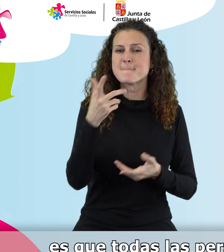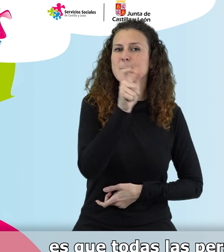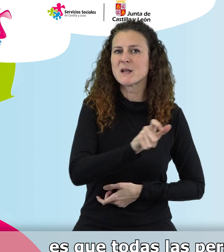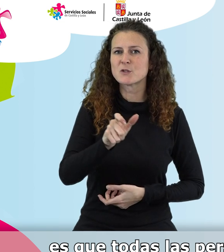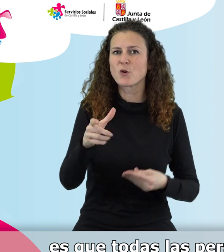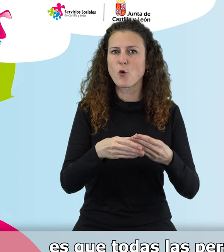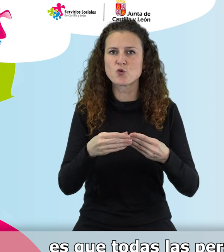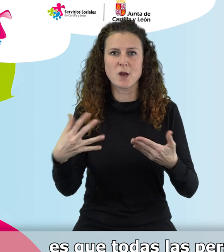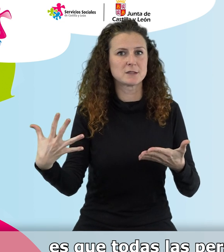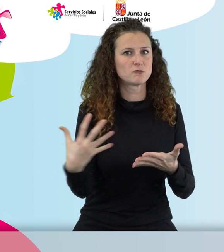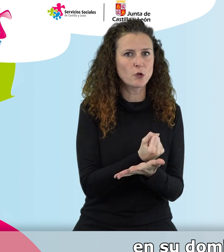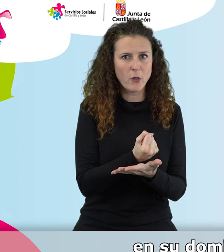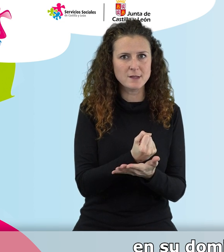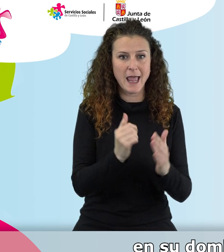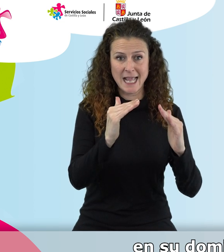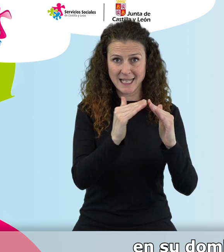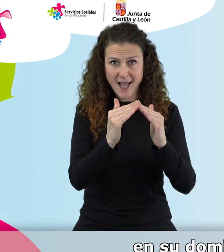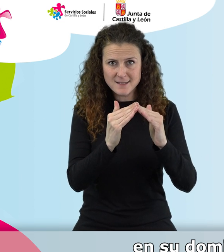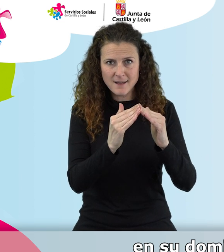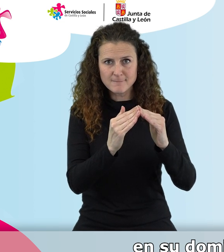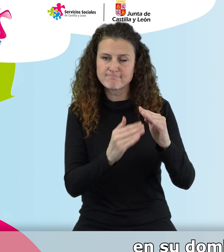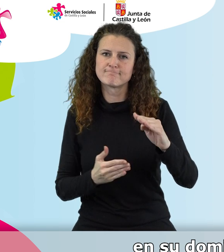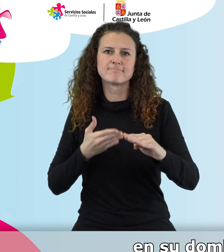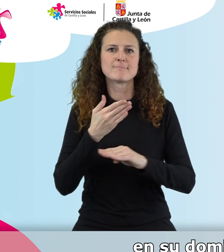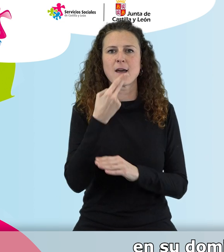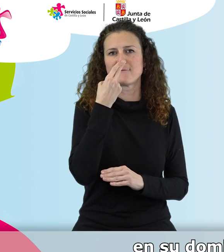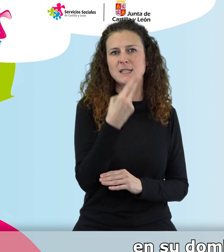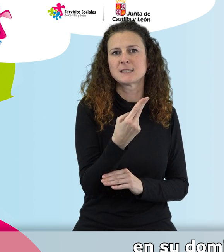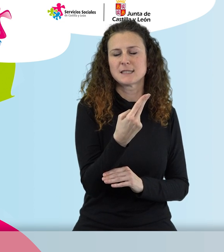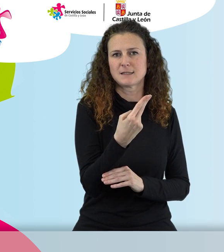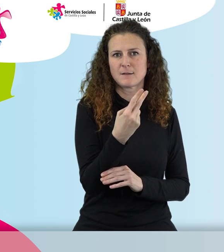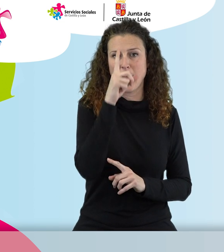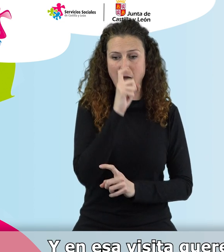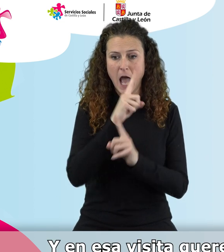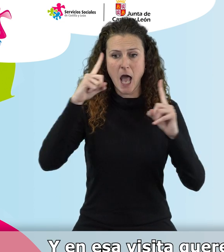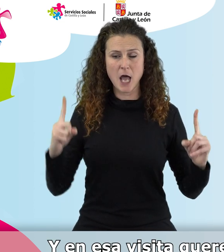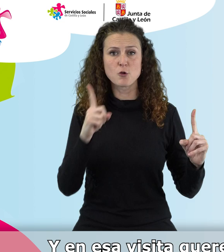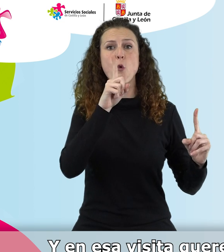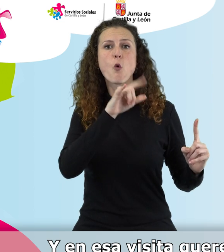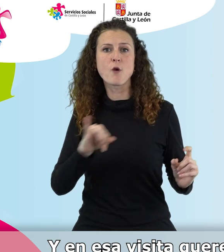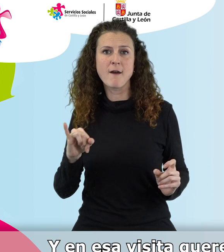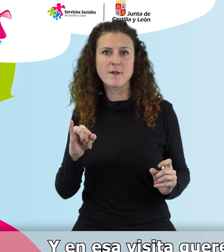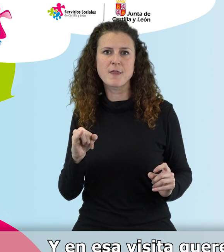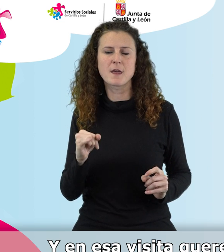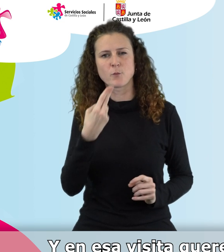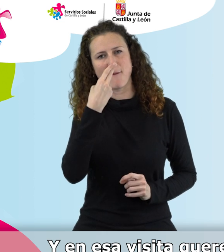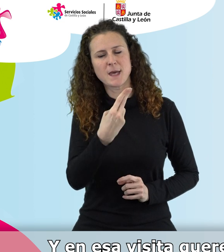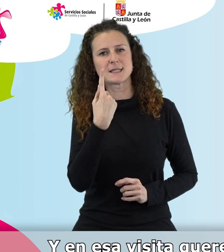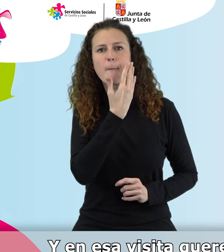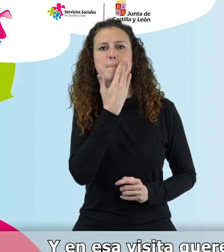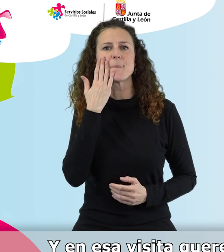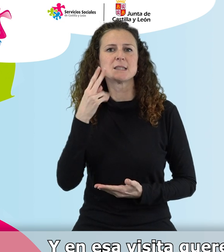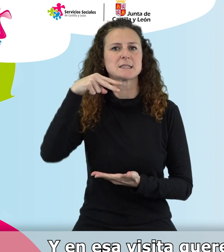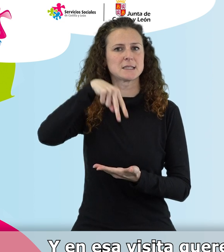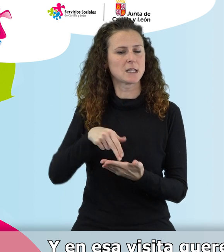una visita presencial en su domicilio, al menos una vez al año. Y en esa visita queremos averiguar esas